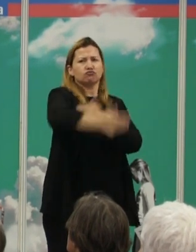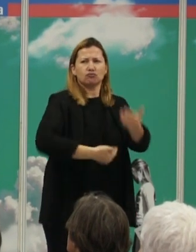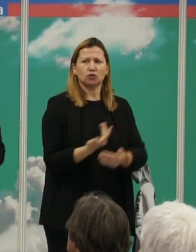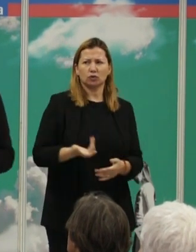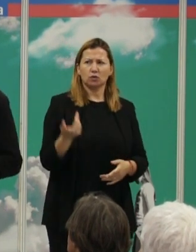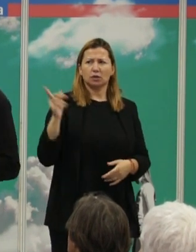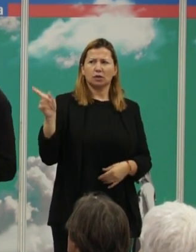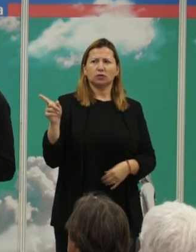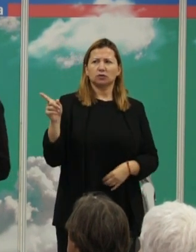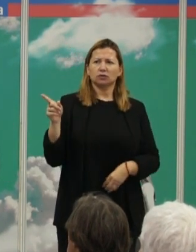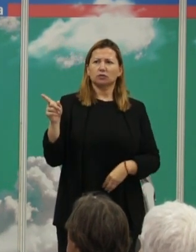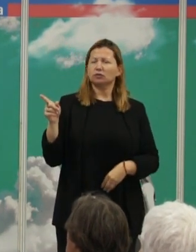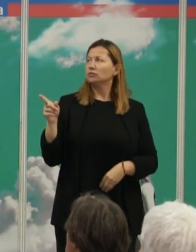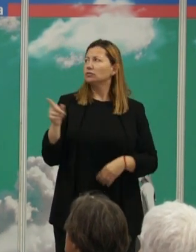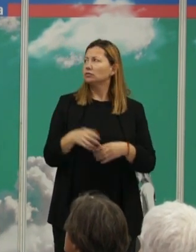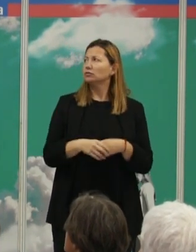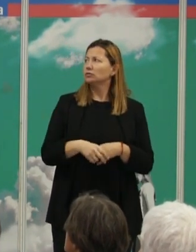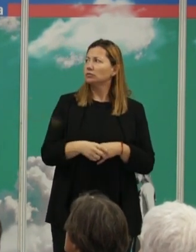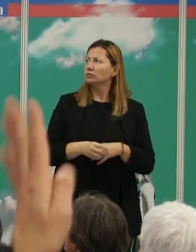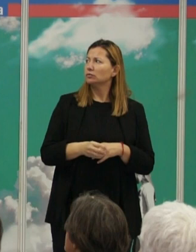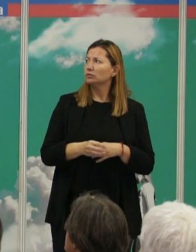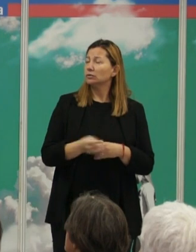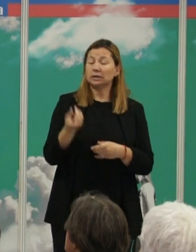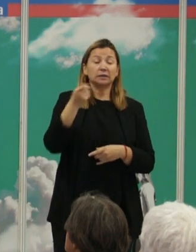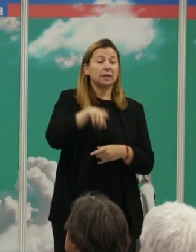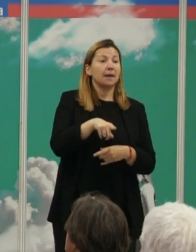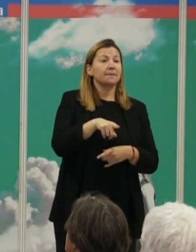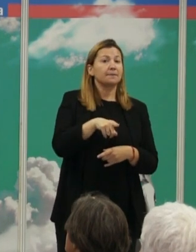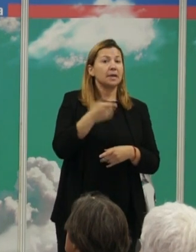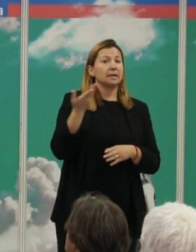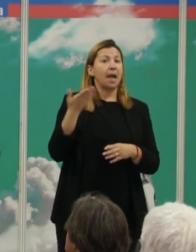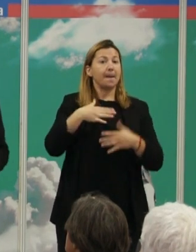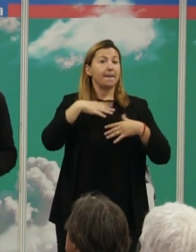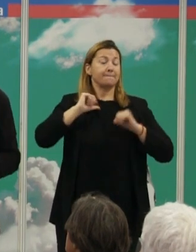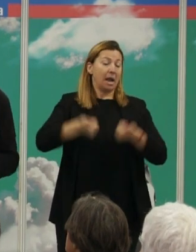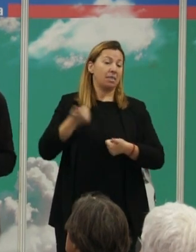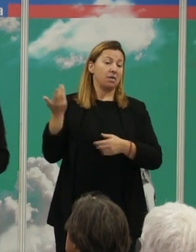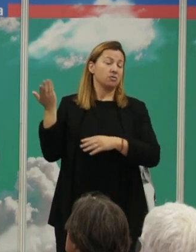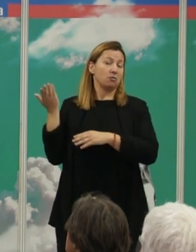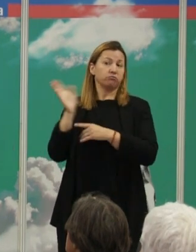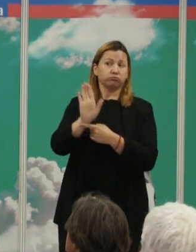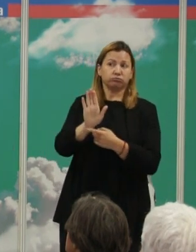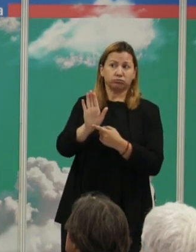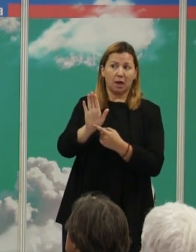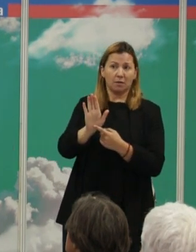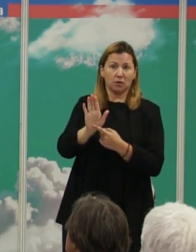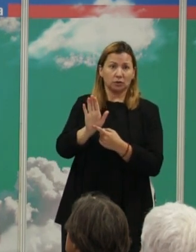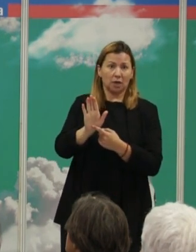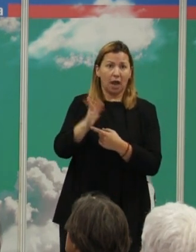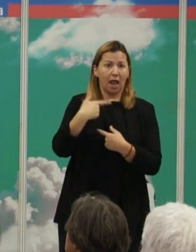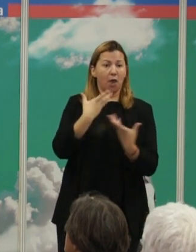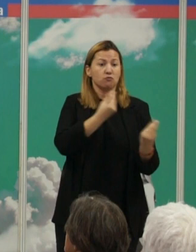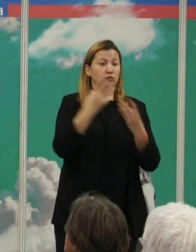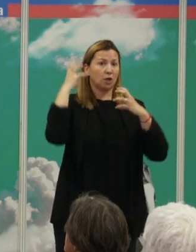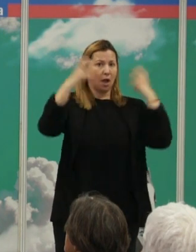poco en el ambiente de la biología evolutiva. También se está empezando a demostrar, no solamente en seres humanos, en muchísimas especies de animales,